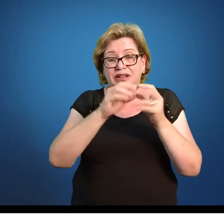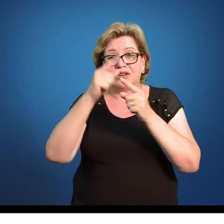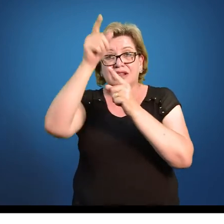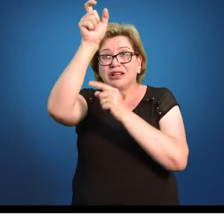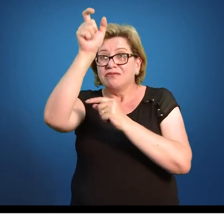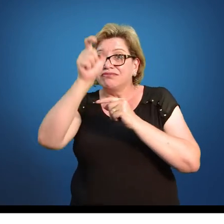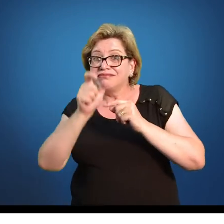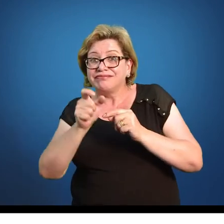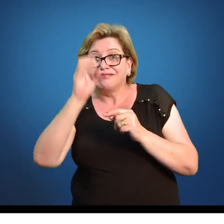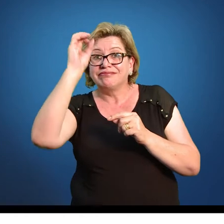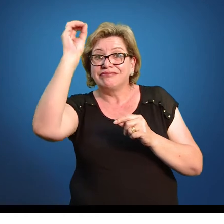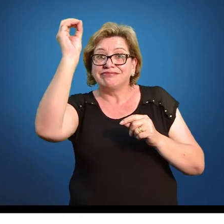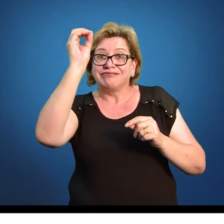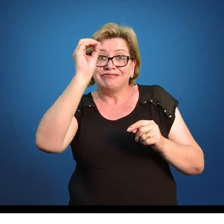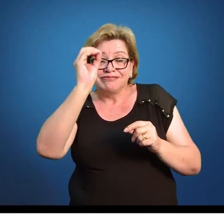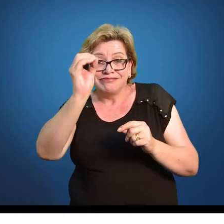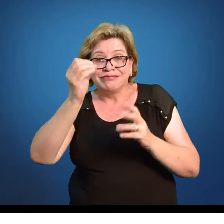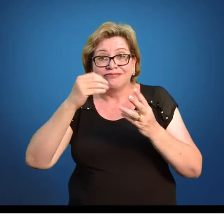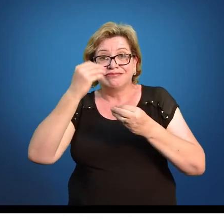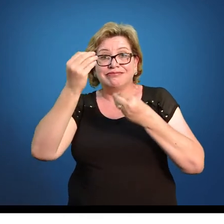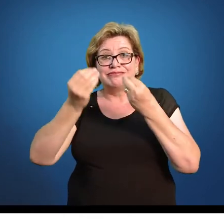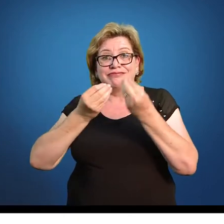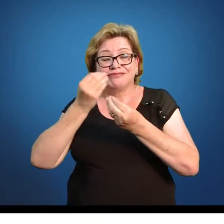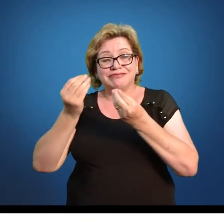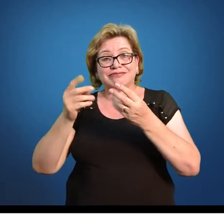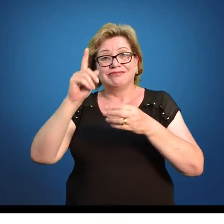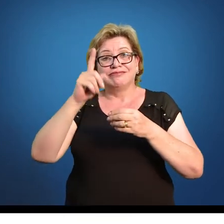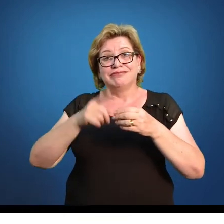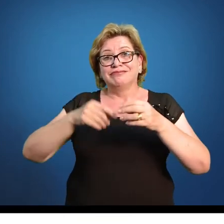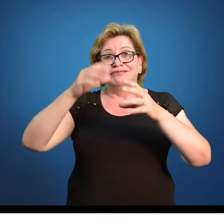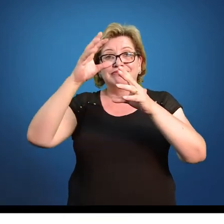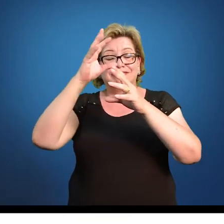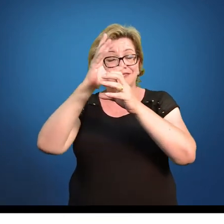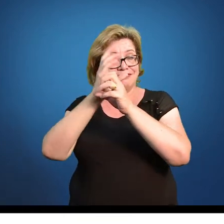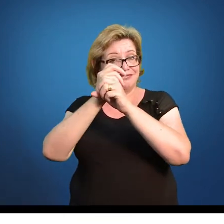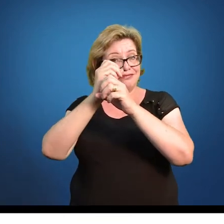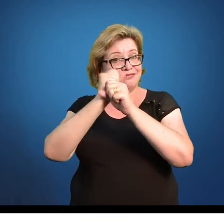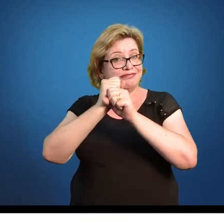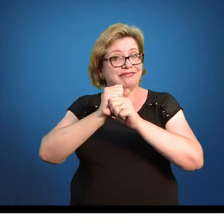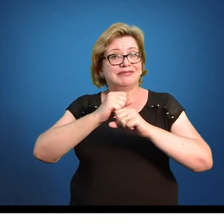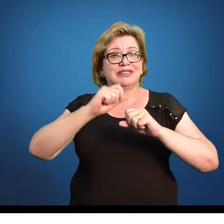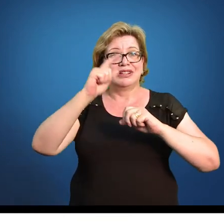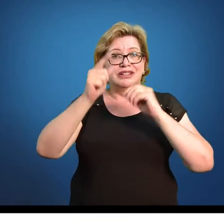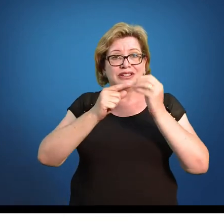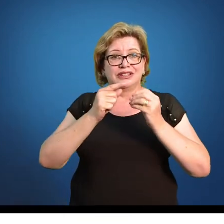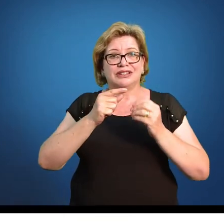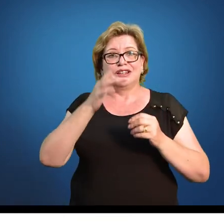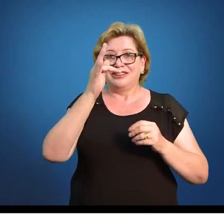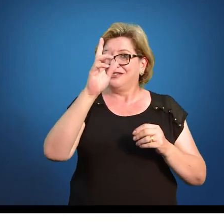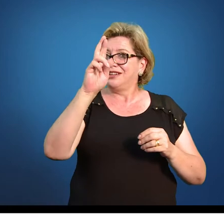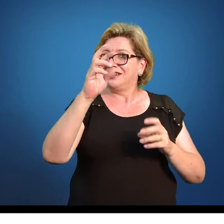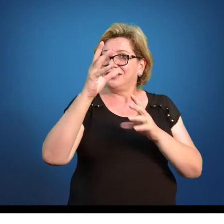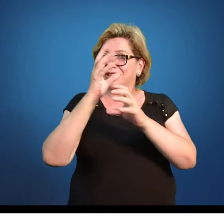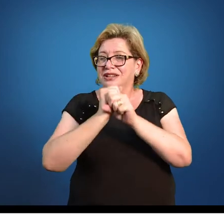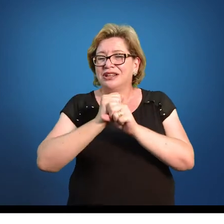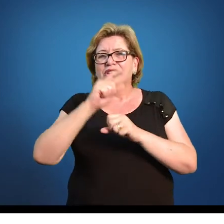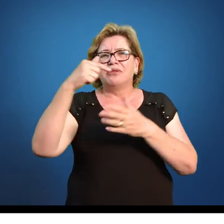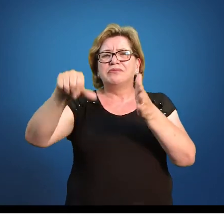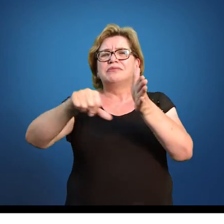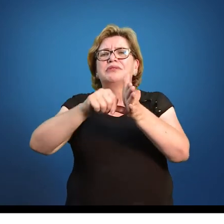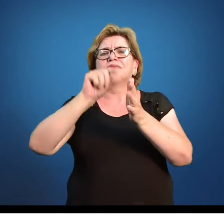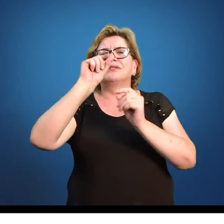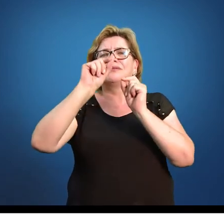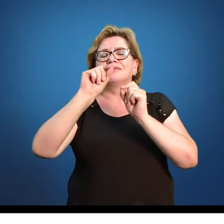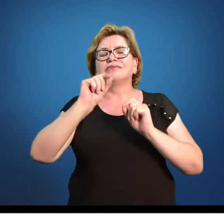Agora, a nossa próxima frequência vai ser com relação à frequência relativa. Quanto que o primeiro valor da